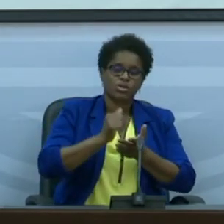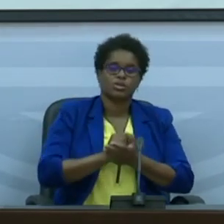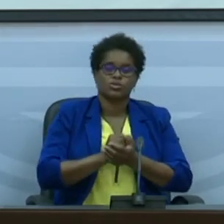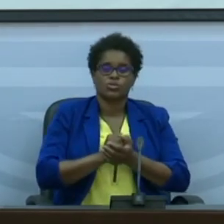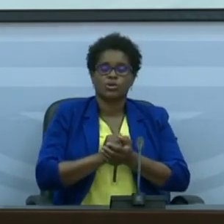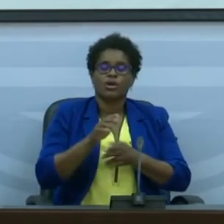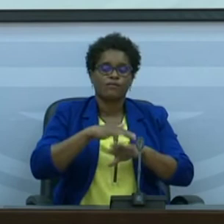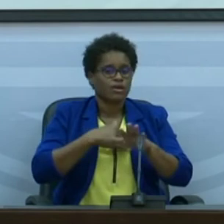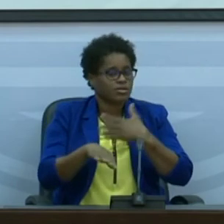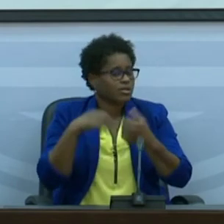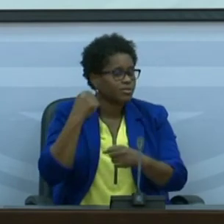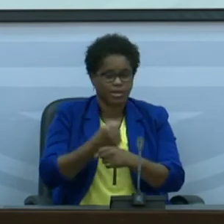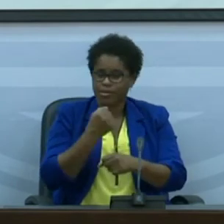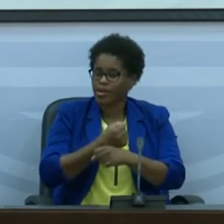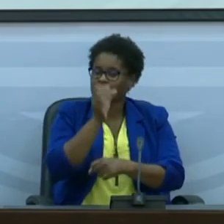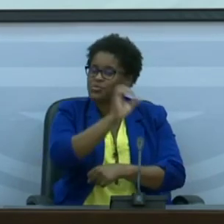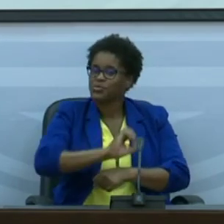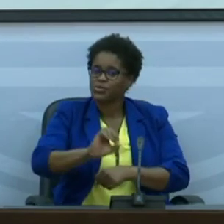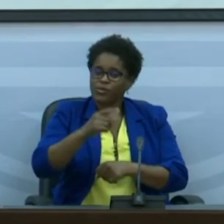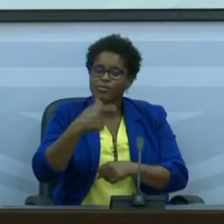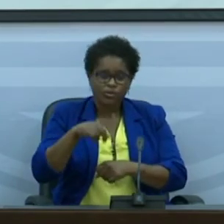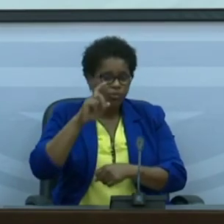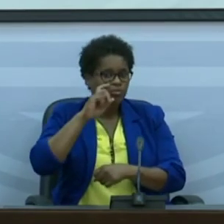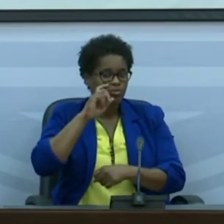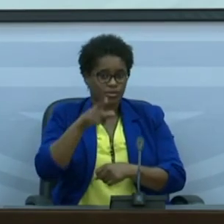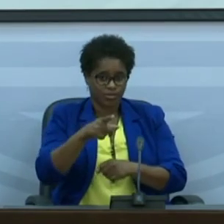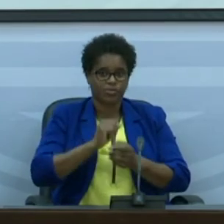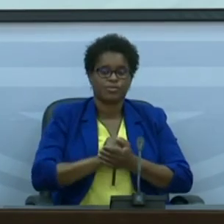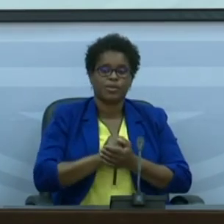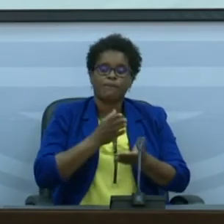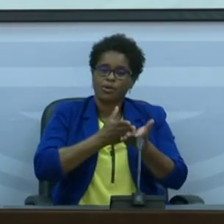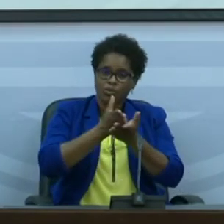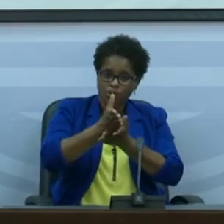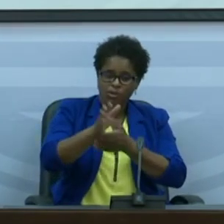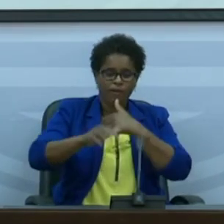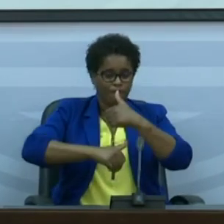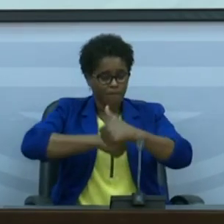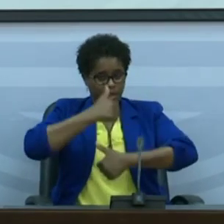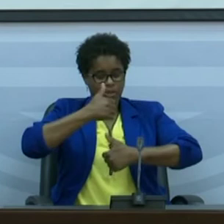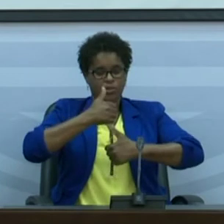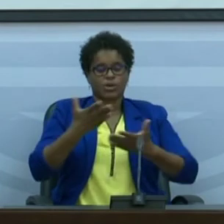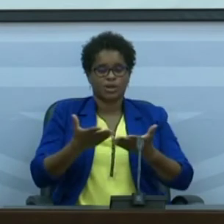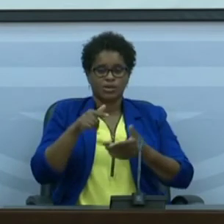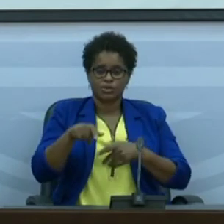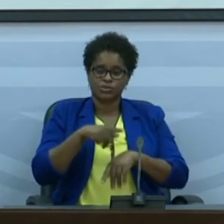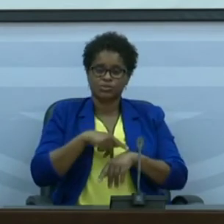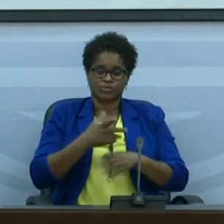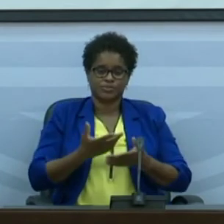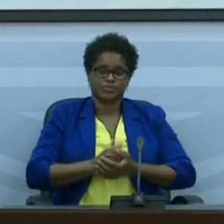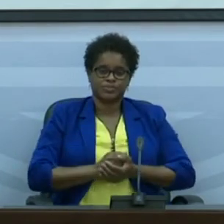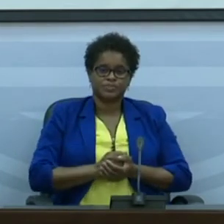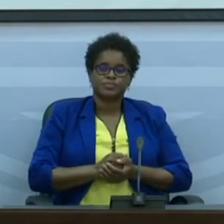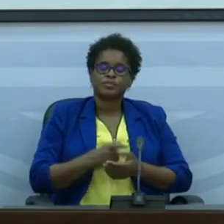fazer o seu papel adotando as medidas de prevenção para continuarmos a melhorar neste sentido